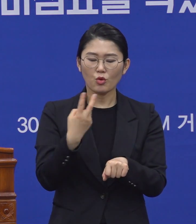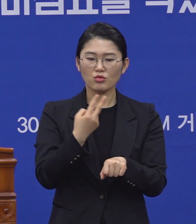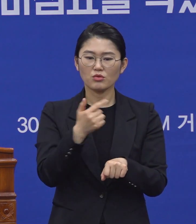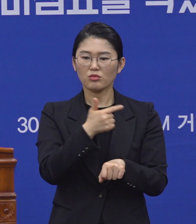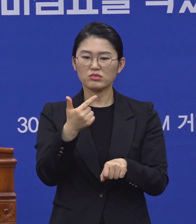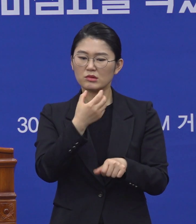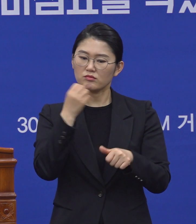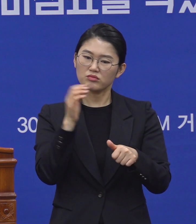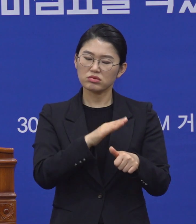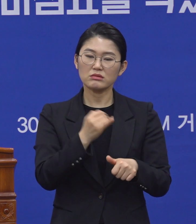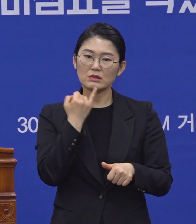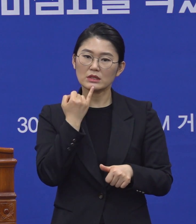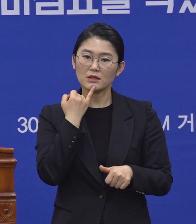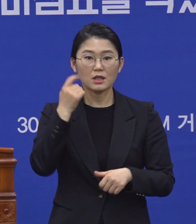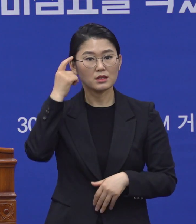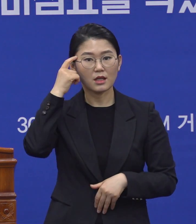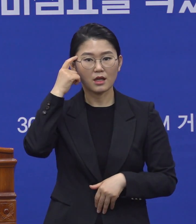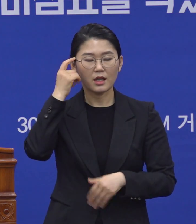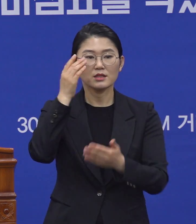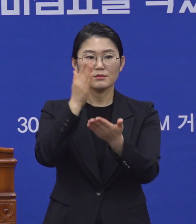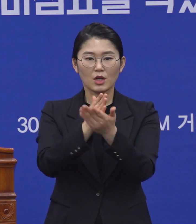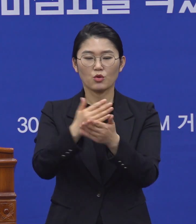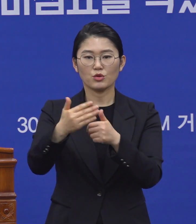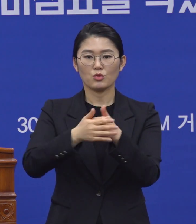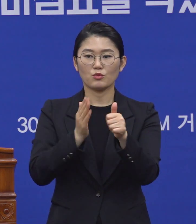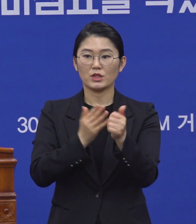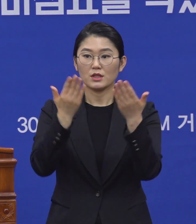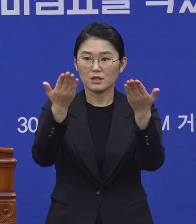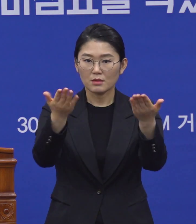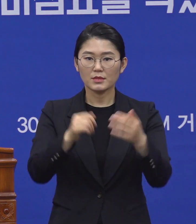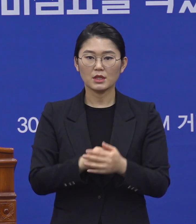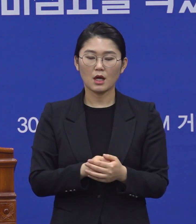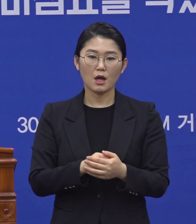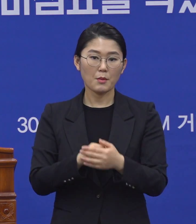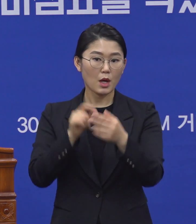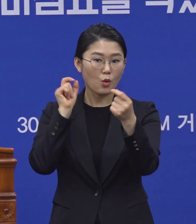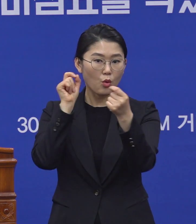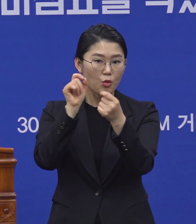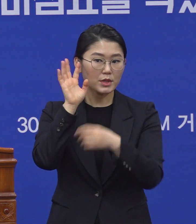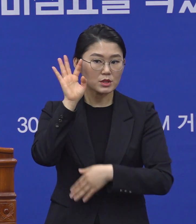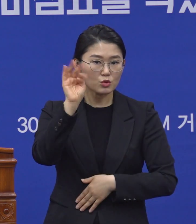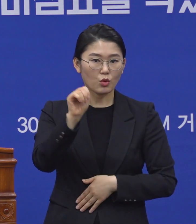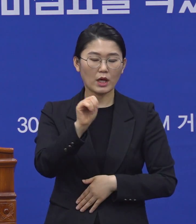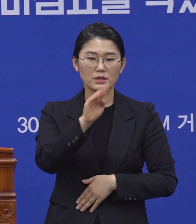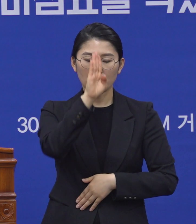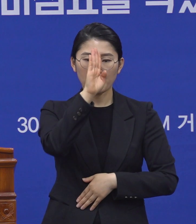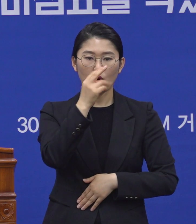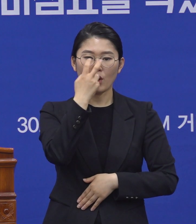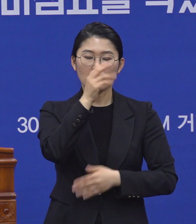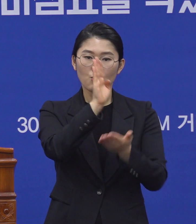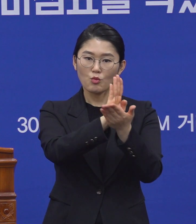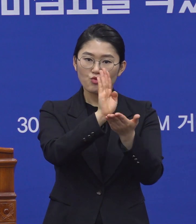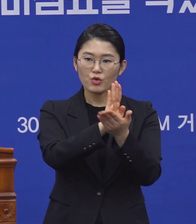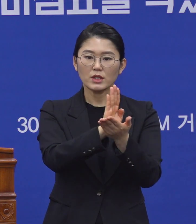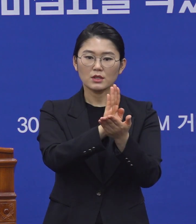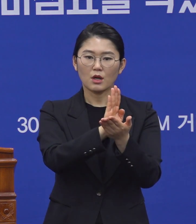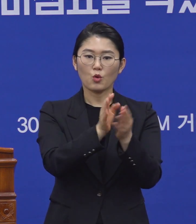무시하거나 그러지 않도록 여러분께서 협조를 해주시고 아마 조만간 질병관리본부 차원에서 여기에 대한